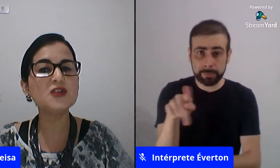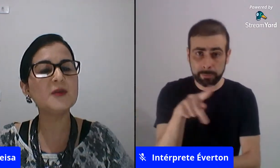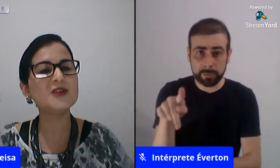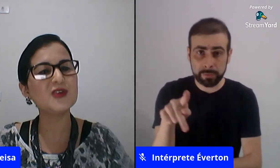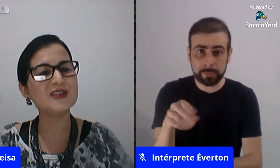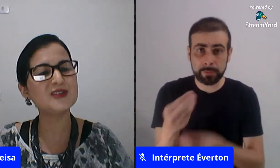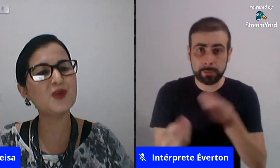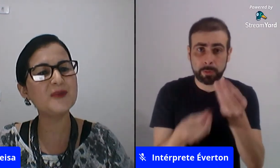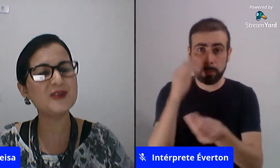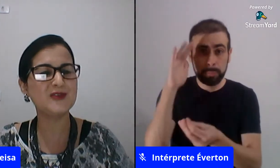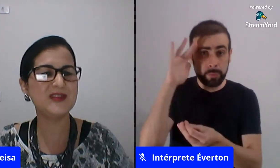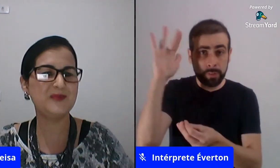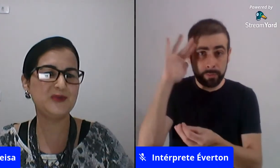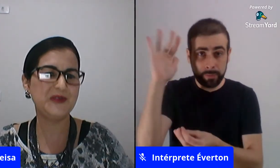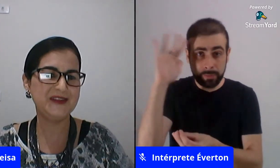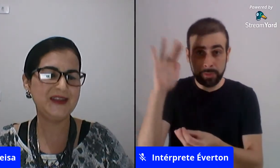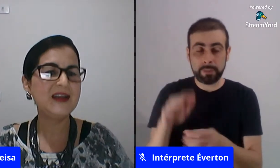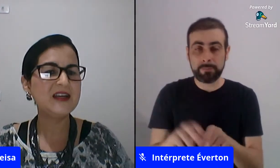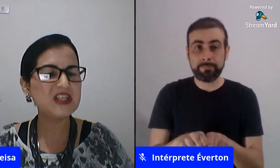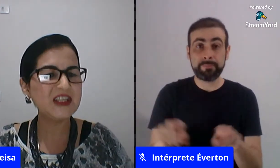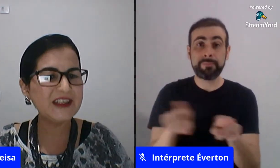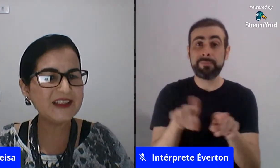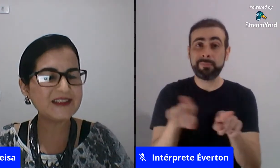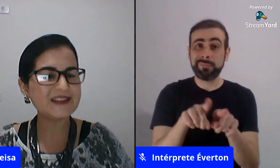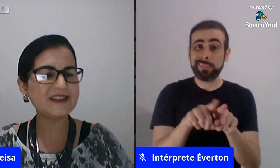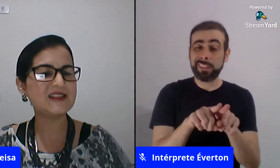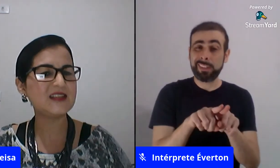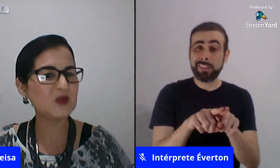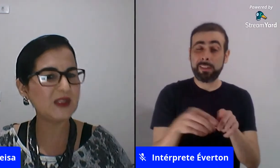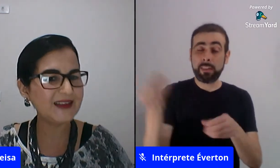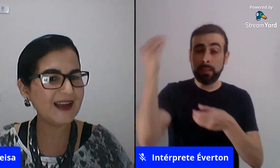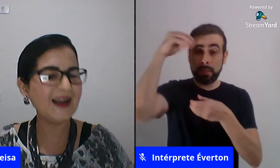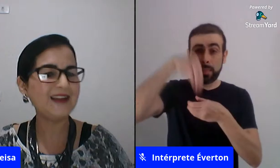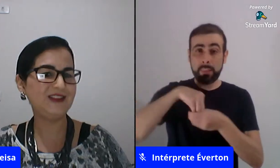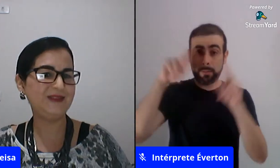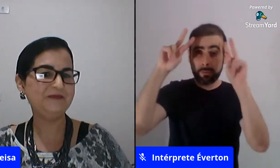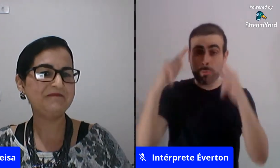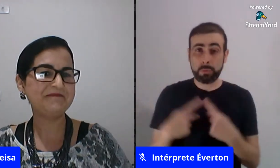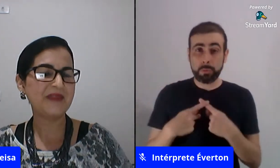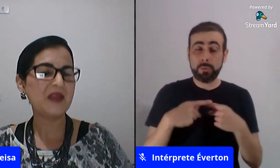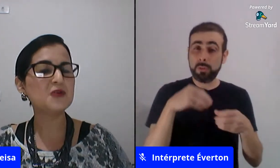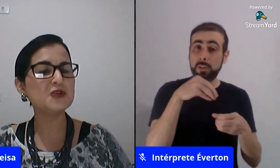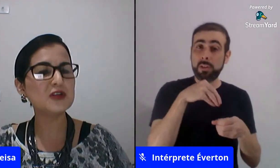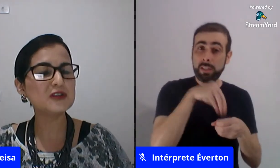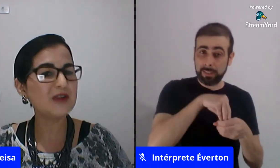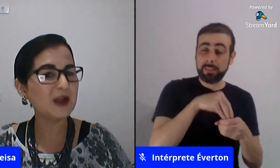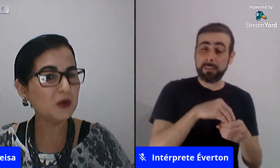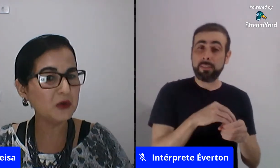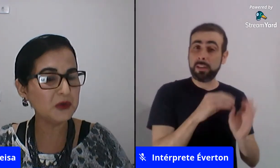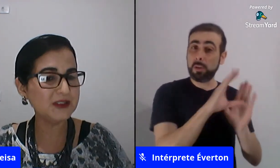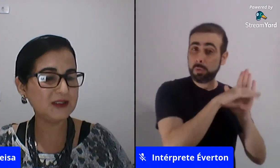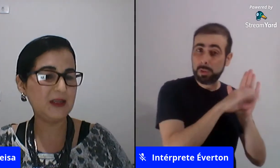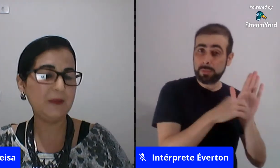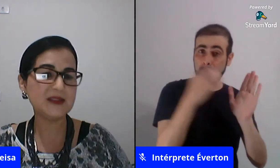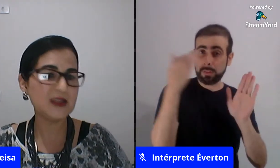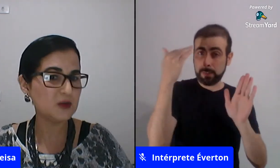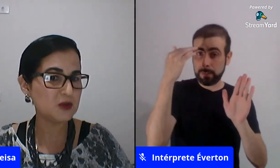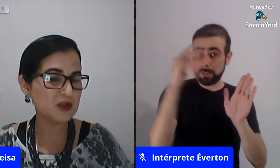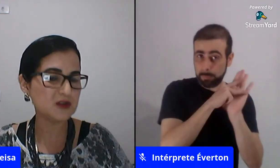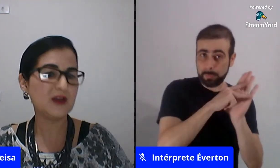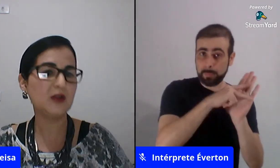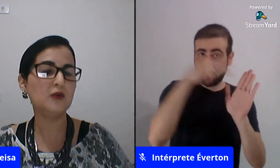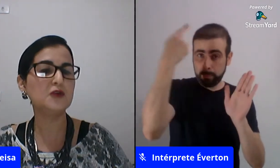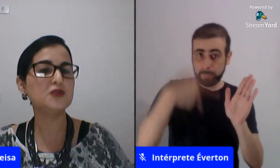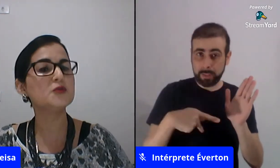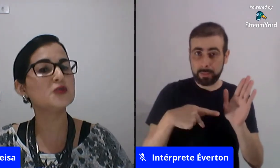refletir sobre as nossas próprias concepções de criança de sexualidade com os nossos valores repensar